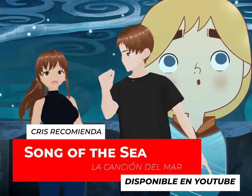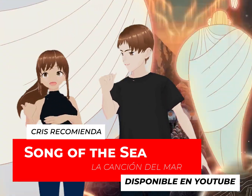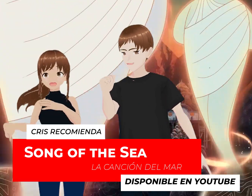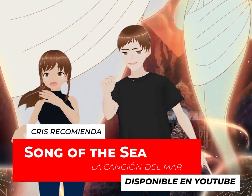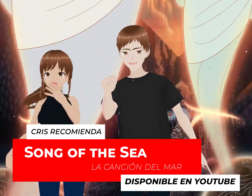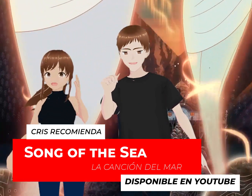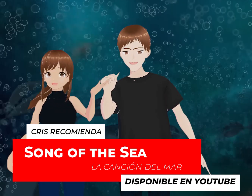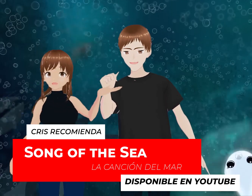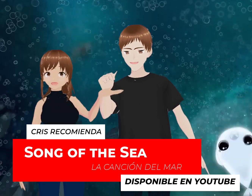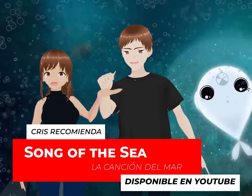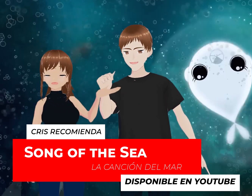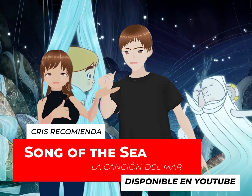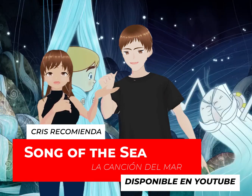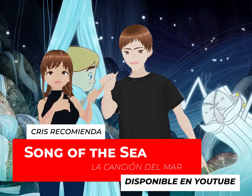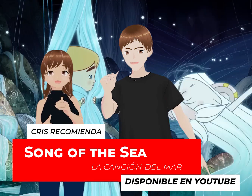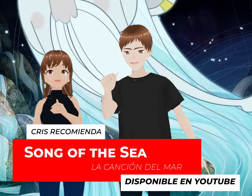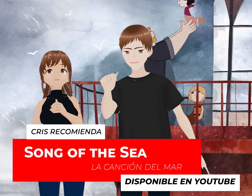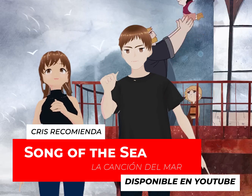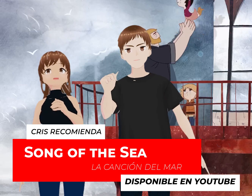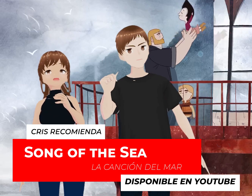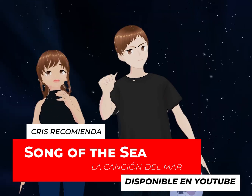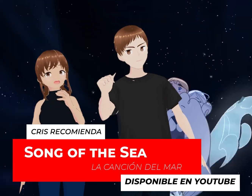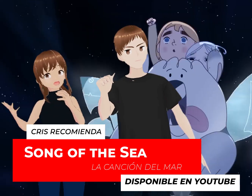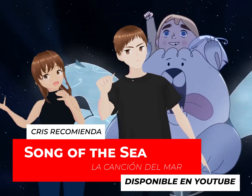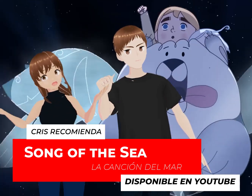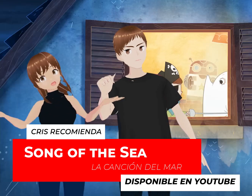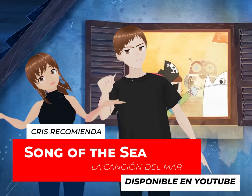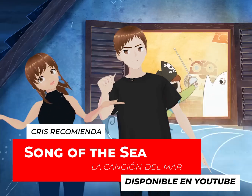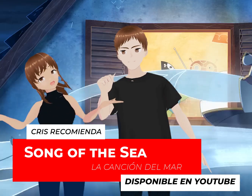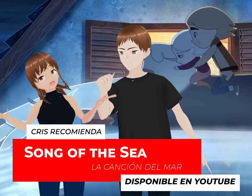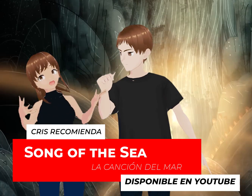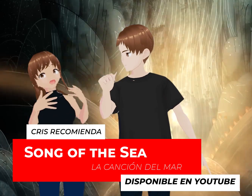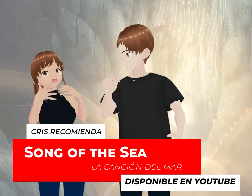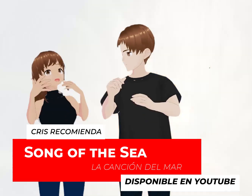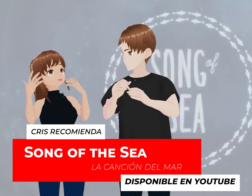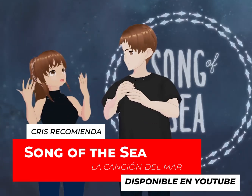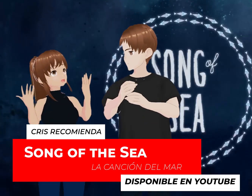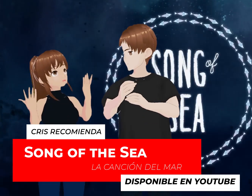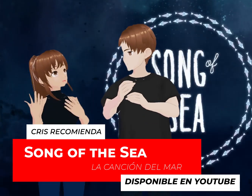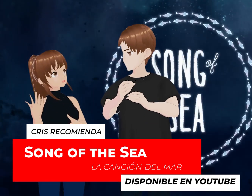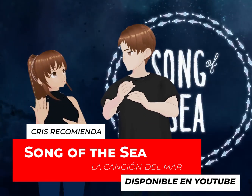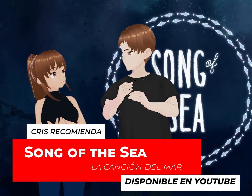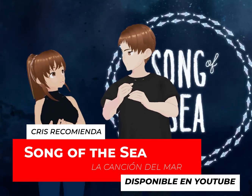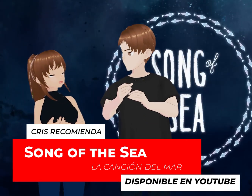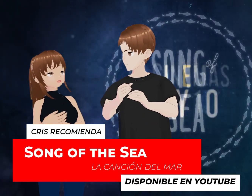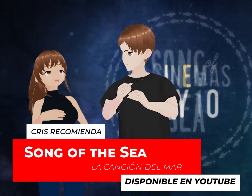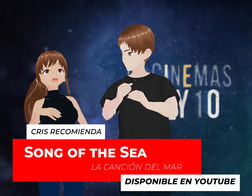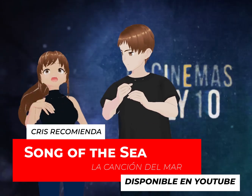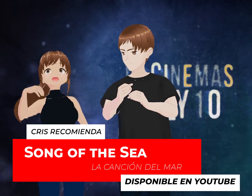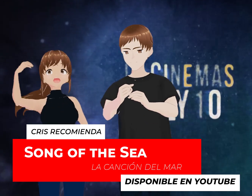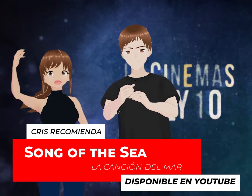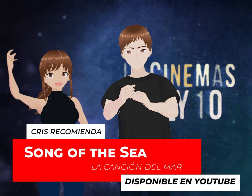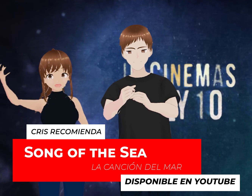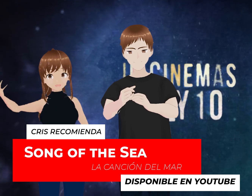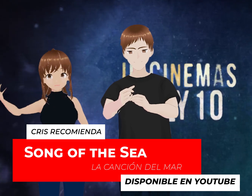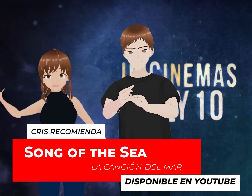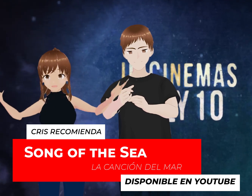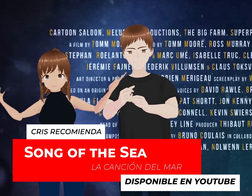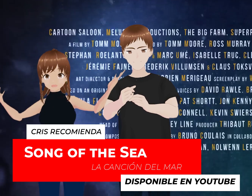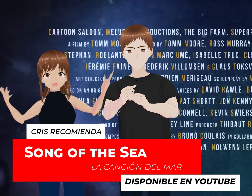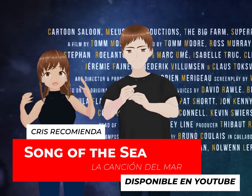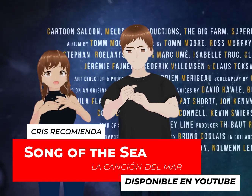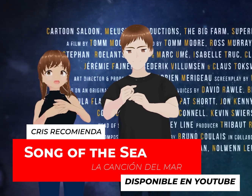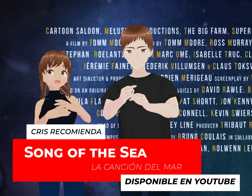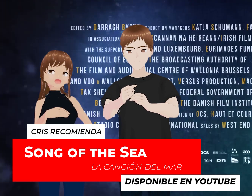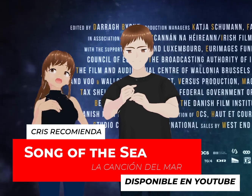la vi creo que ese día o un día antes y esa es la noche en la que todos estos seres mitológicos regresan a